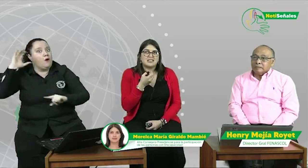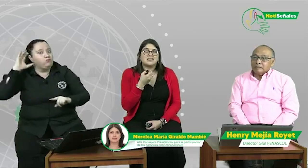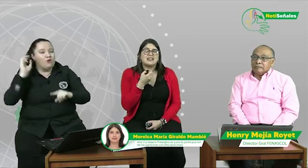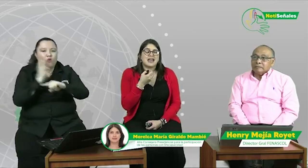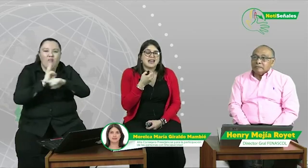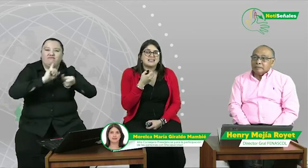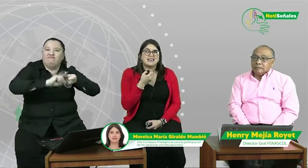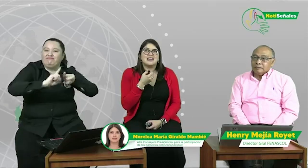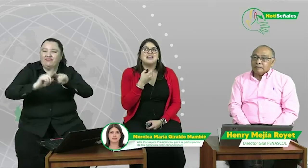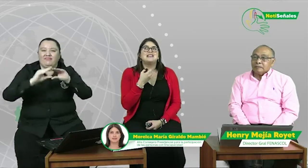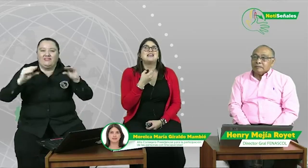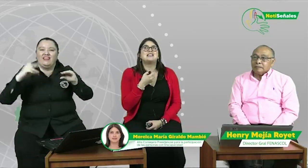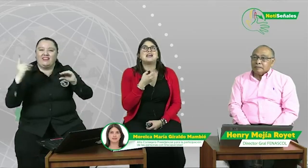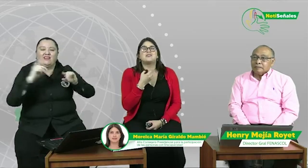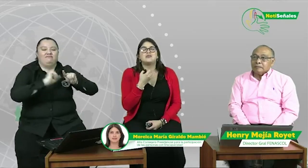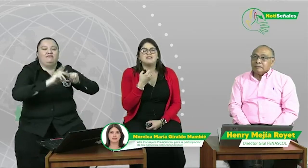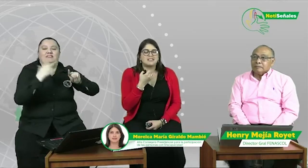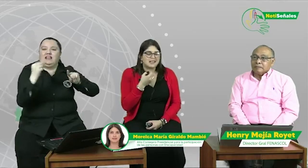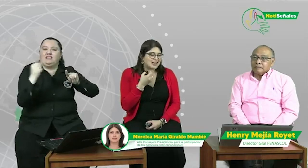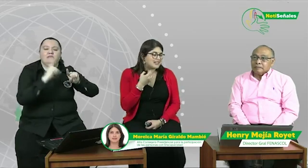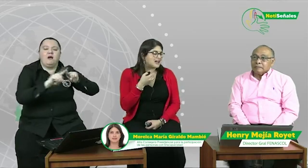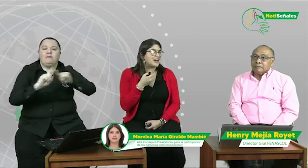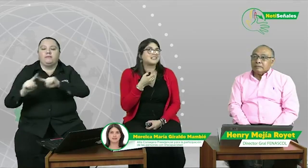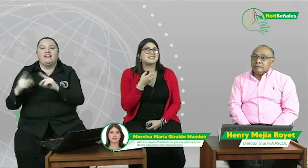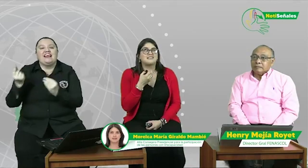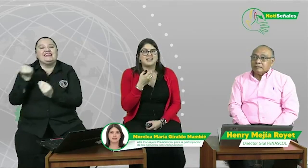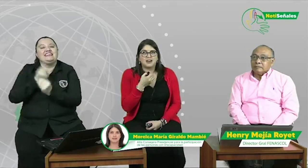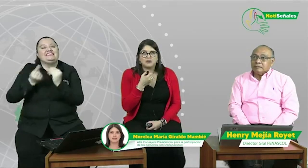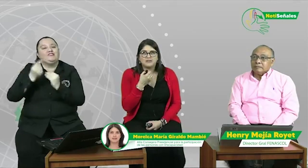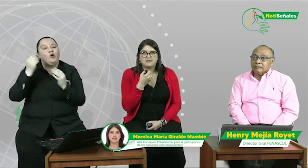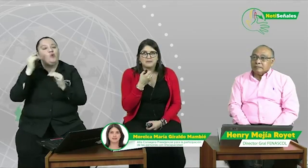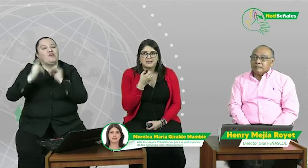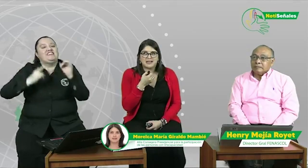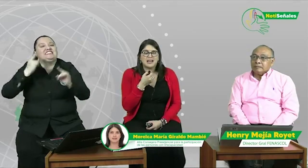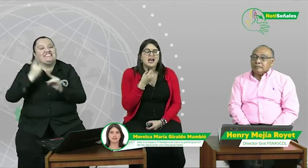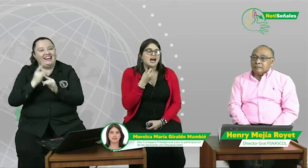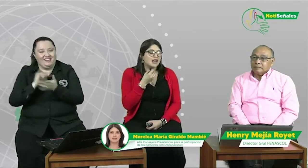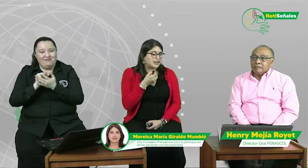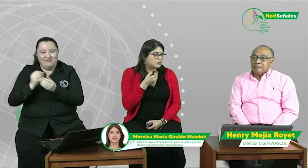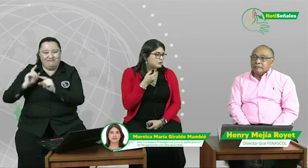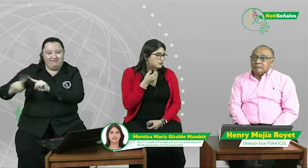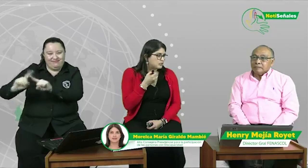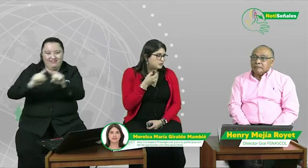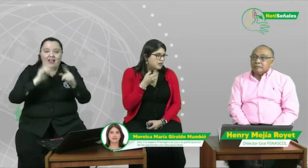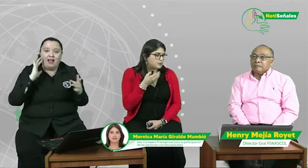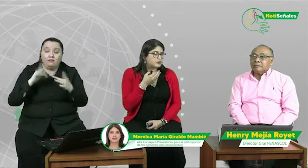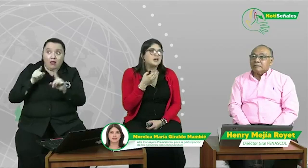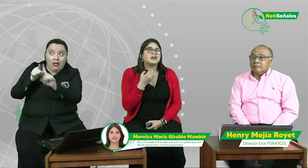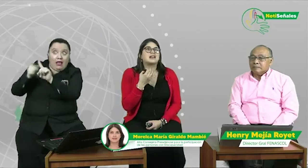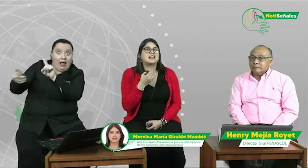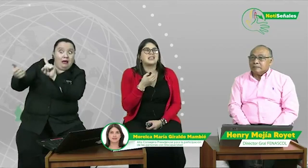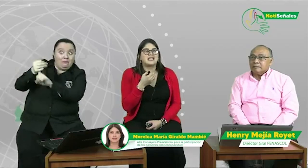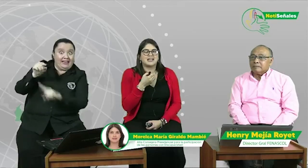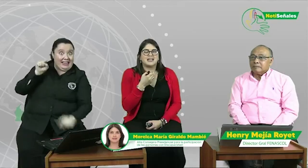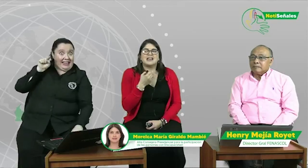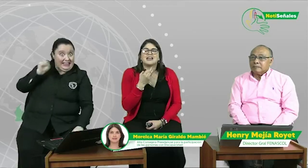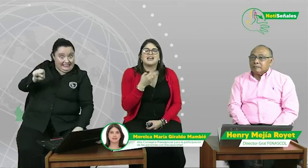esa accesibilidad universal a la que nosotros aspiramos requiere que